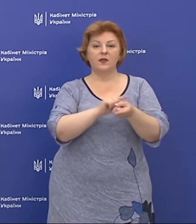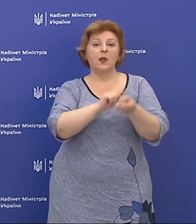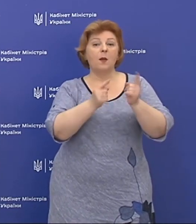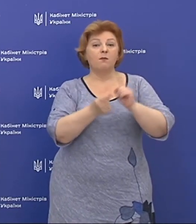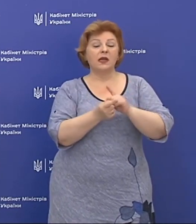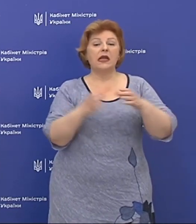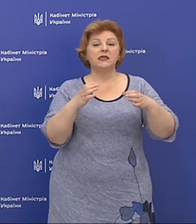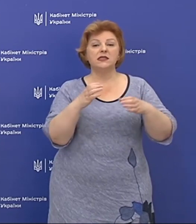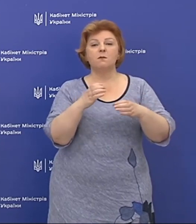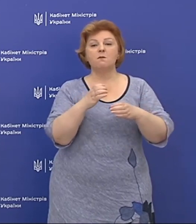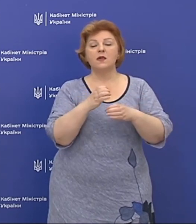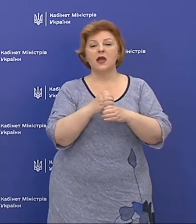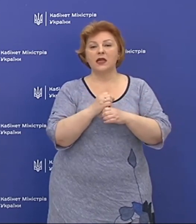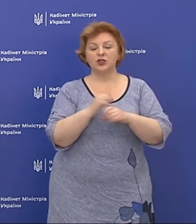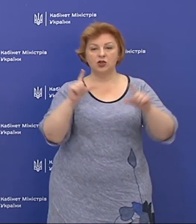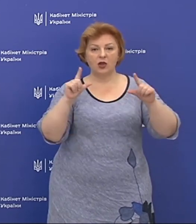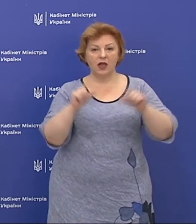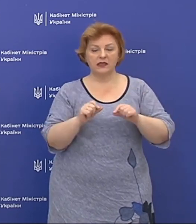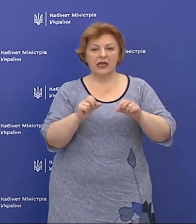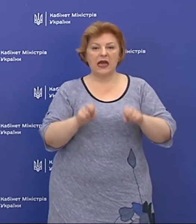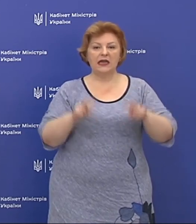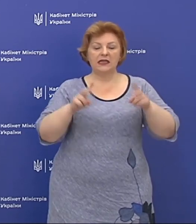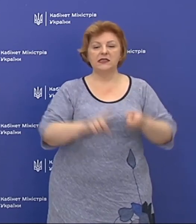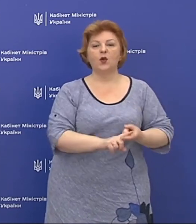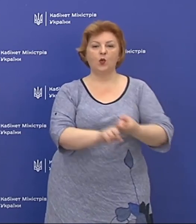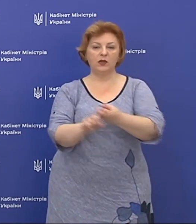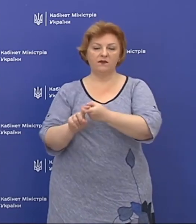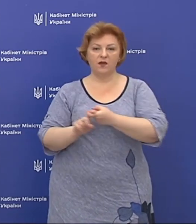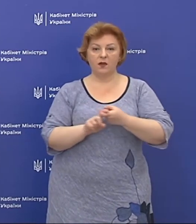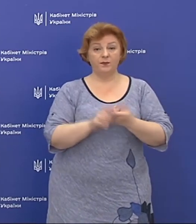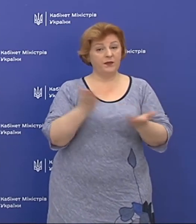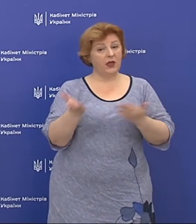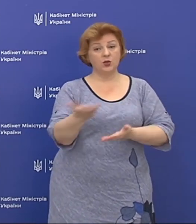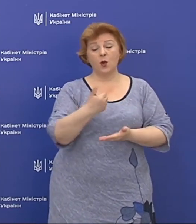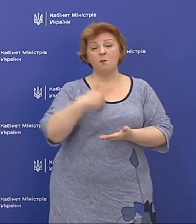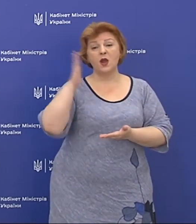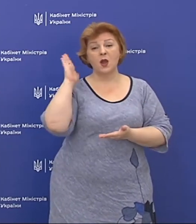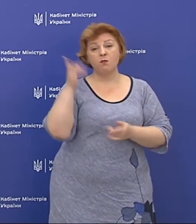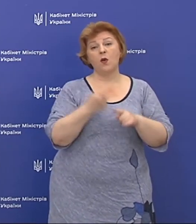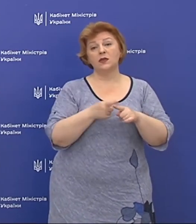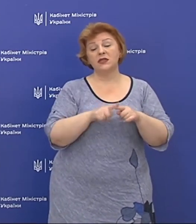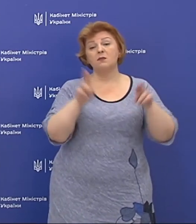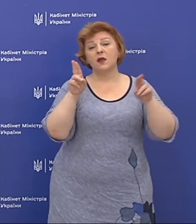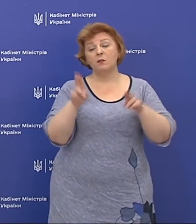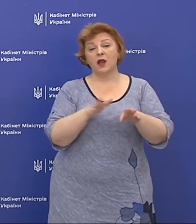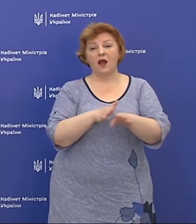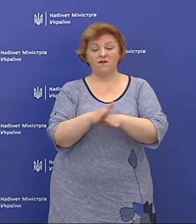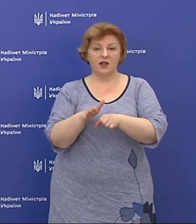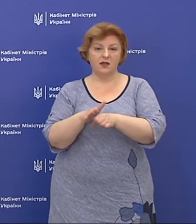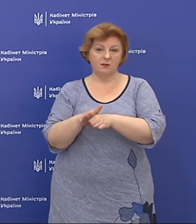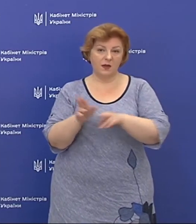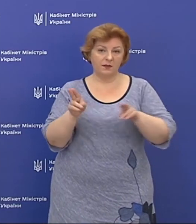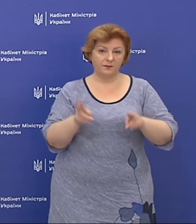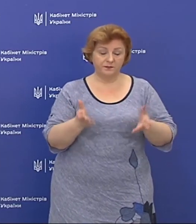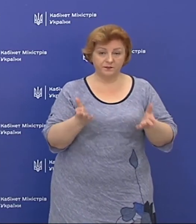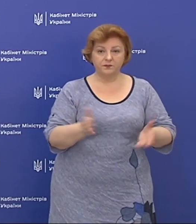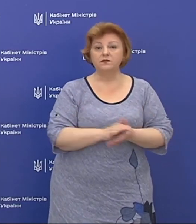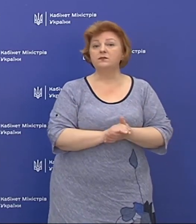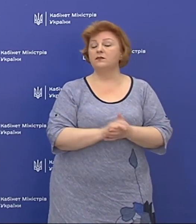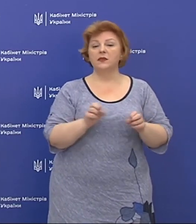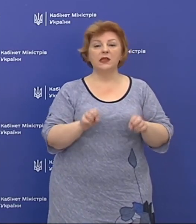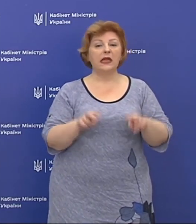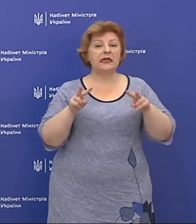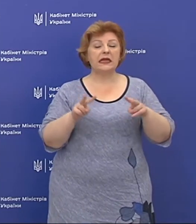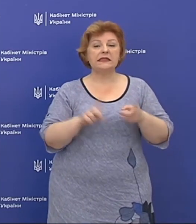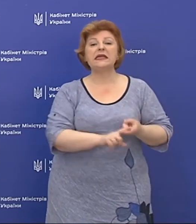зменшення ризику інфікування. Якщо ми будемо імні користуватися цими правилами, то ризик